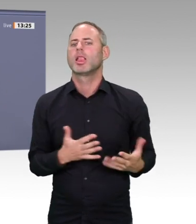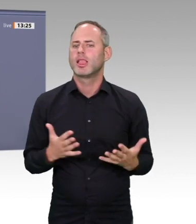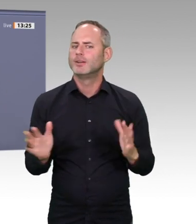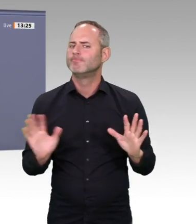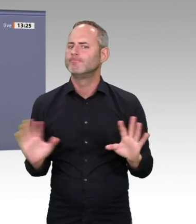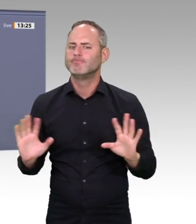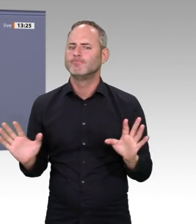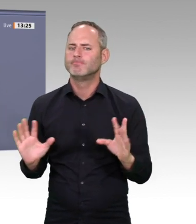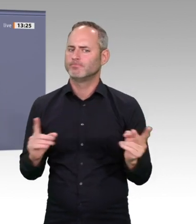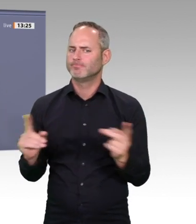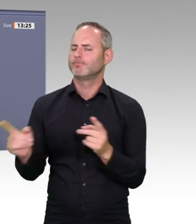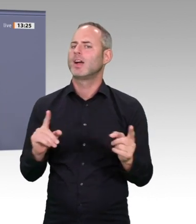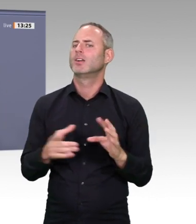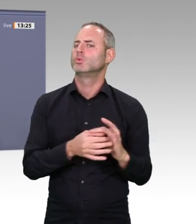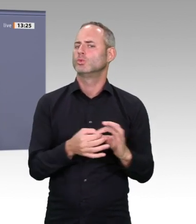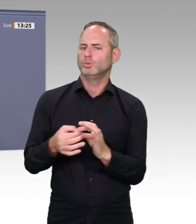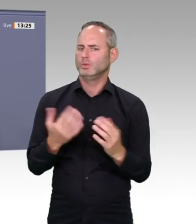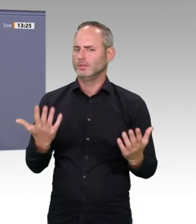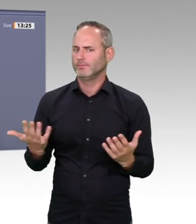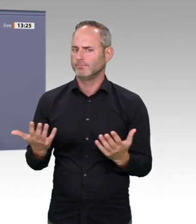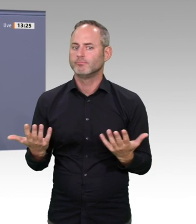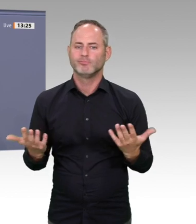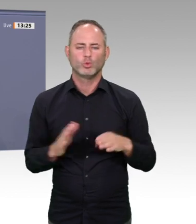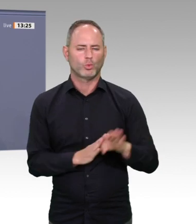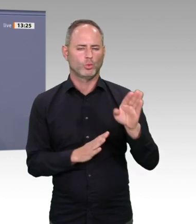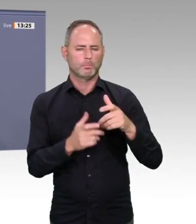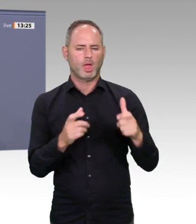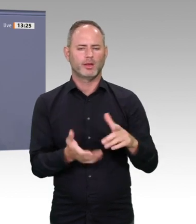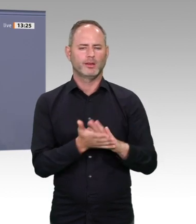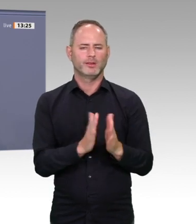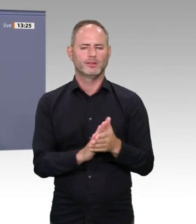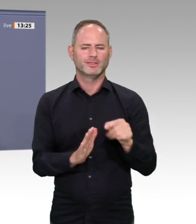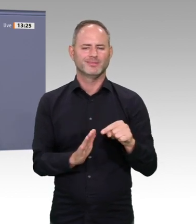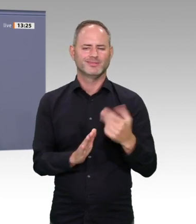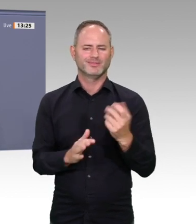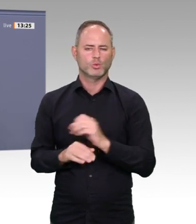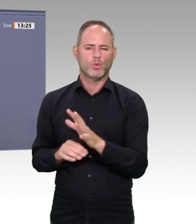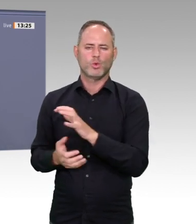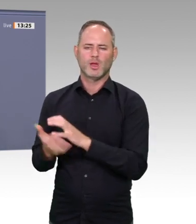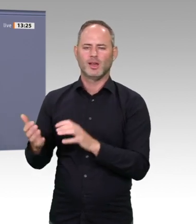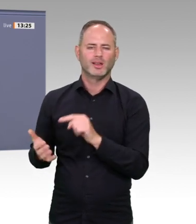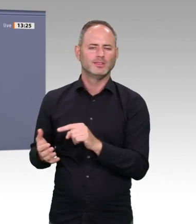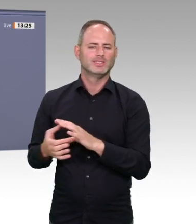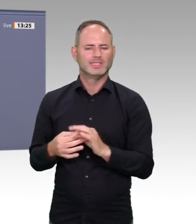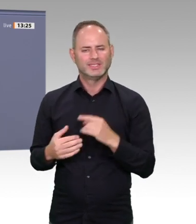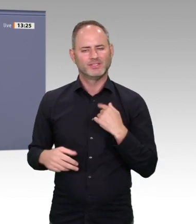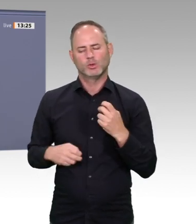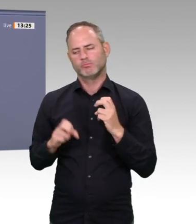Wirtschaftslebens und der Innovationsentwicklung, bei der Koordination zwischen Regionen, Ländern oder eben auch international.